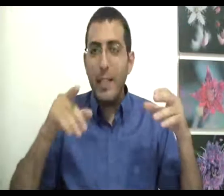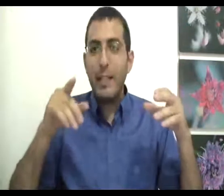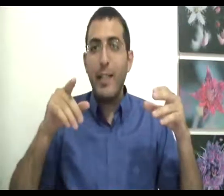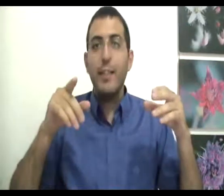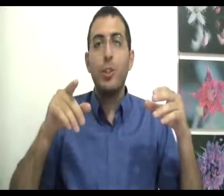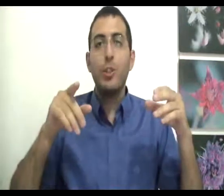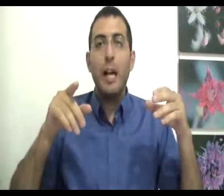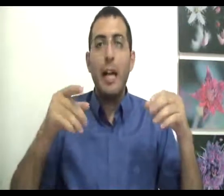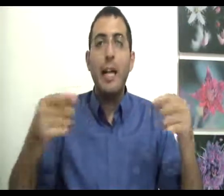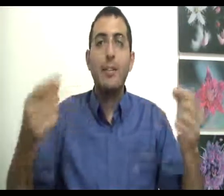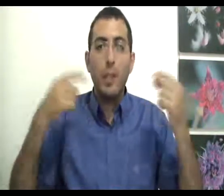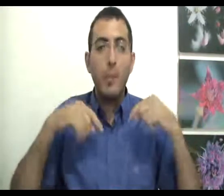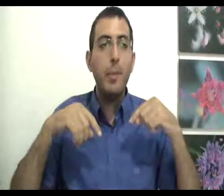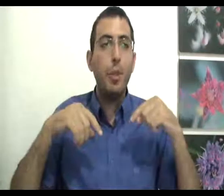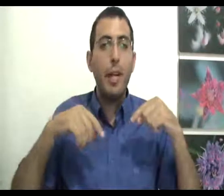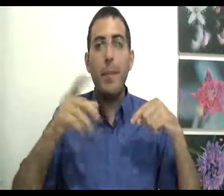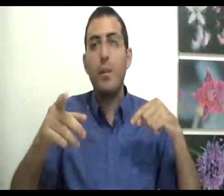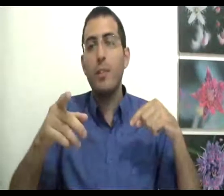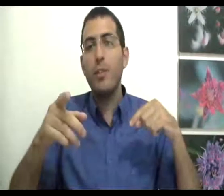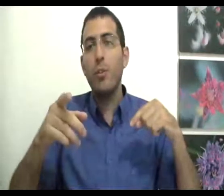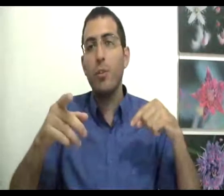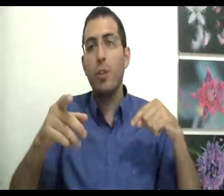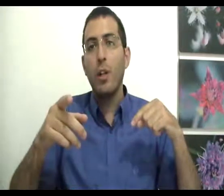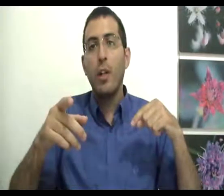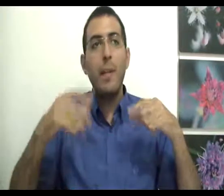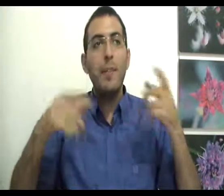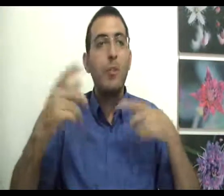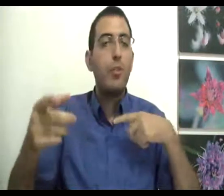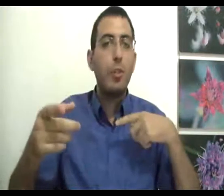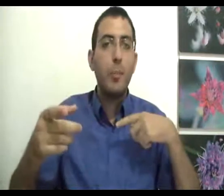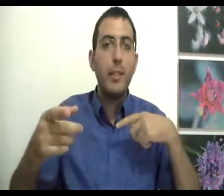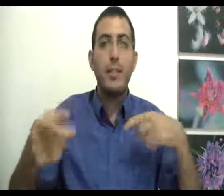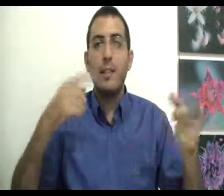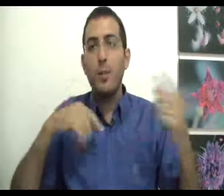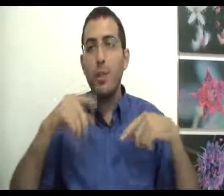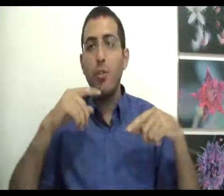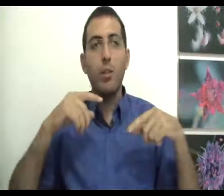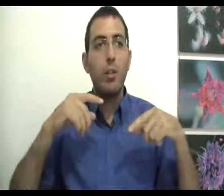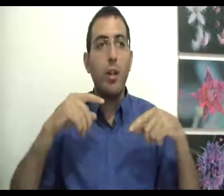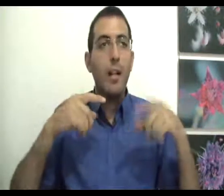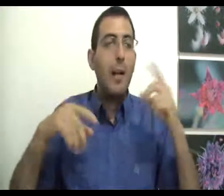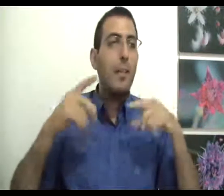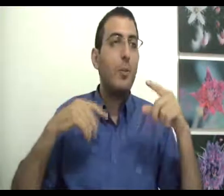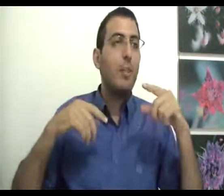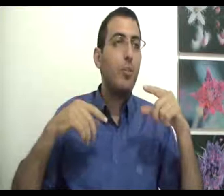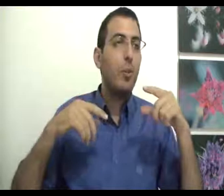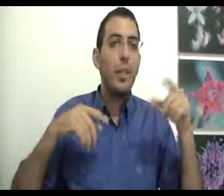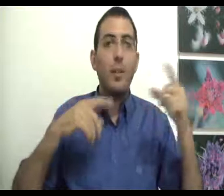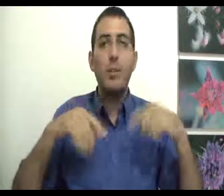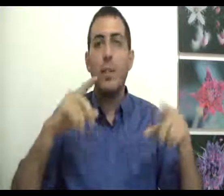להתעקש על הרצון הפנימי של למה אתה רוצה לשתות, למה אתה רוצה לשתות מיץ? כי אתה רוצה לשתות ולמה אתה רוצה לשתות? כי אתה רוצה